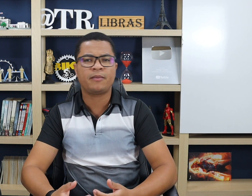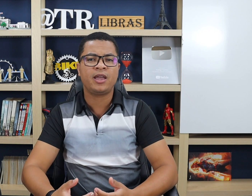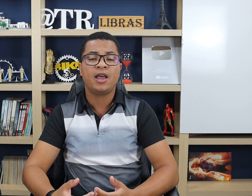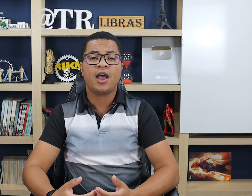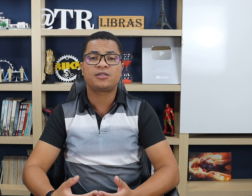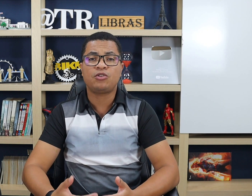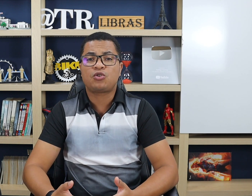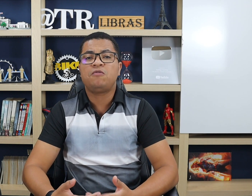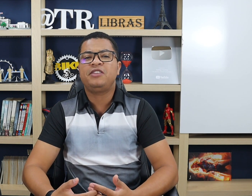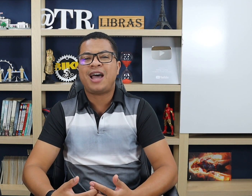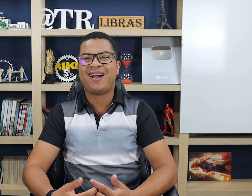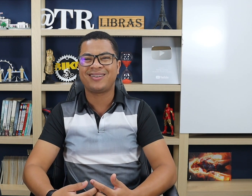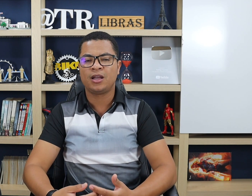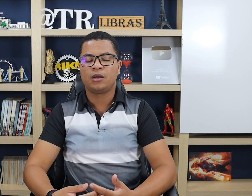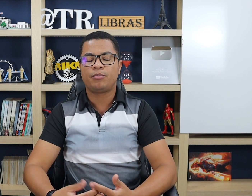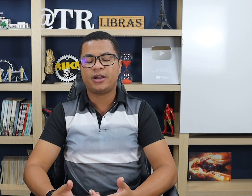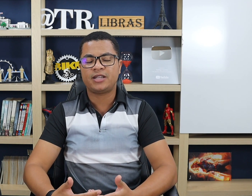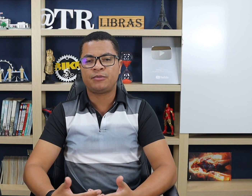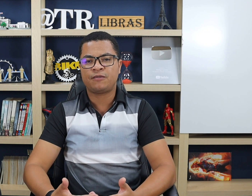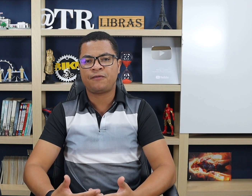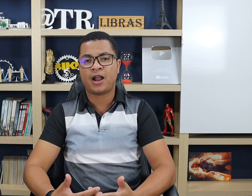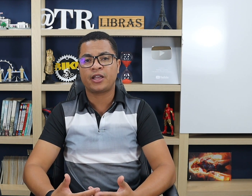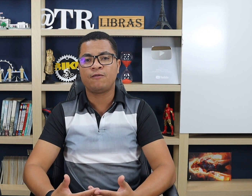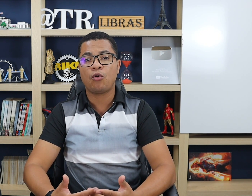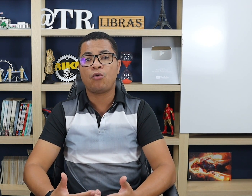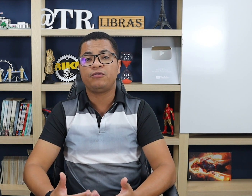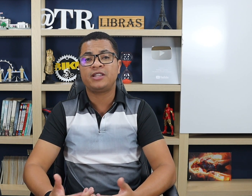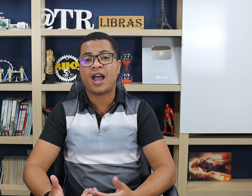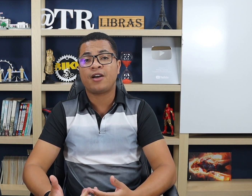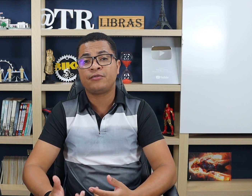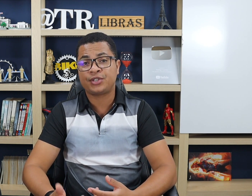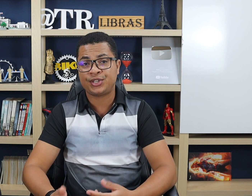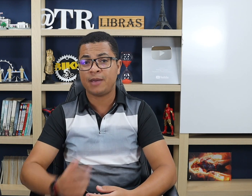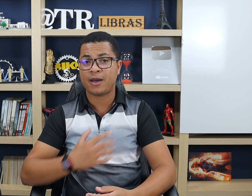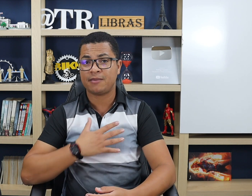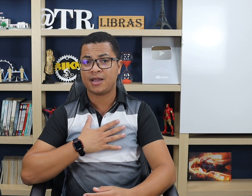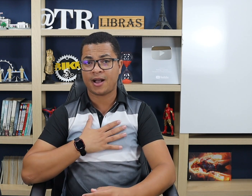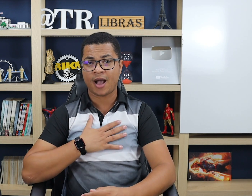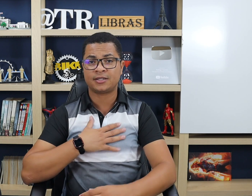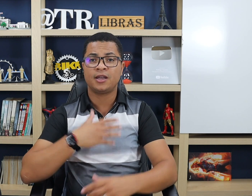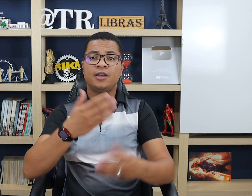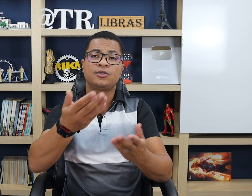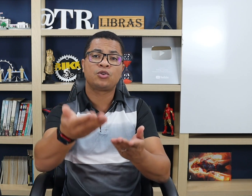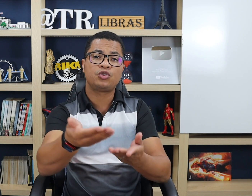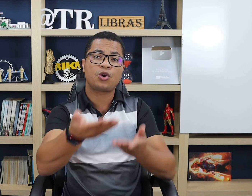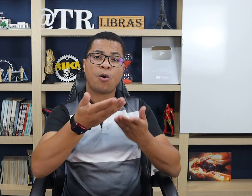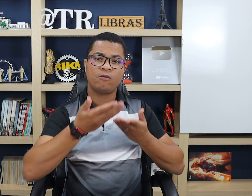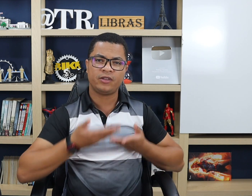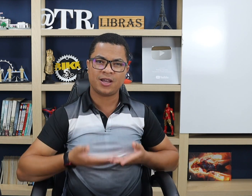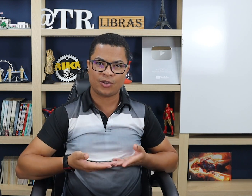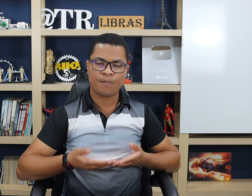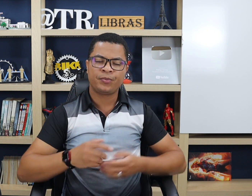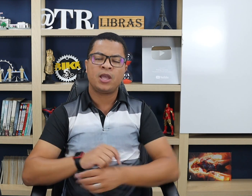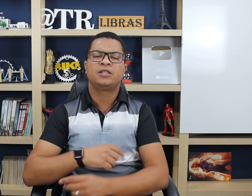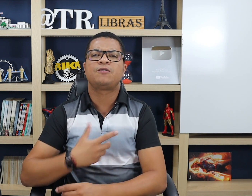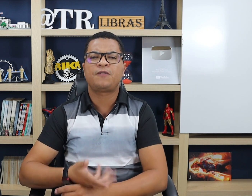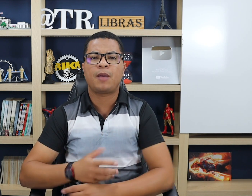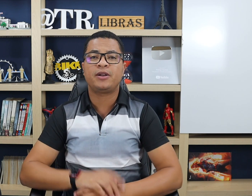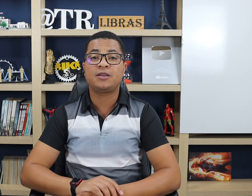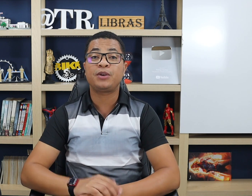também é o sinal de convidar. Por exemplo, se eu for falar que eu vou convidar você para a minha casa, estou te convidando. Se eu for falar, por exemplo,